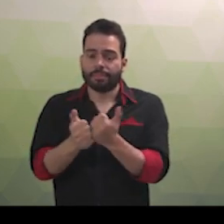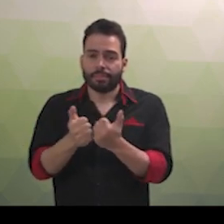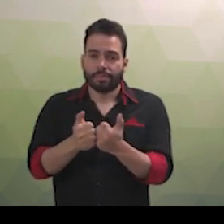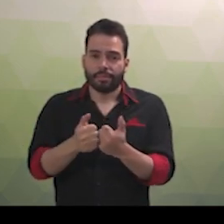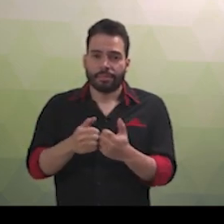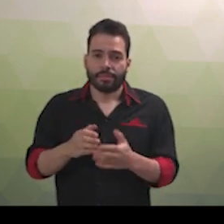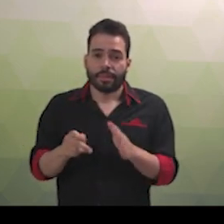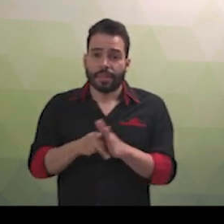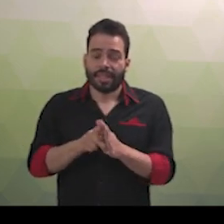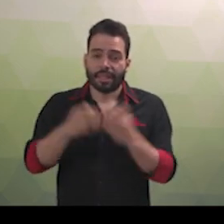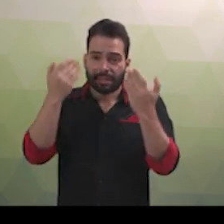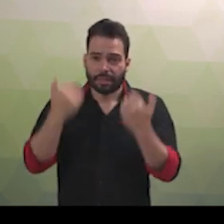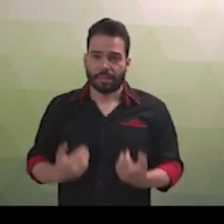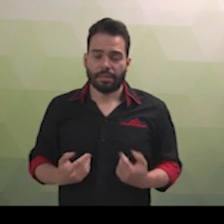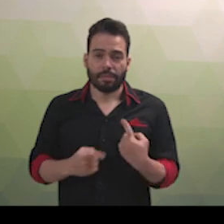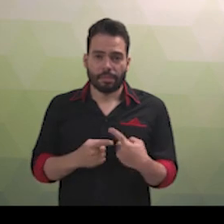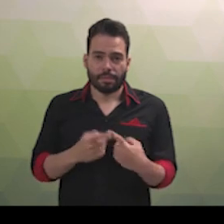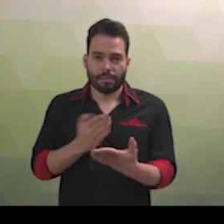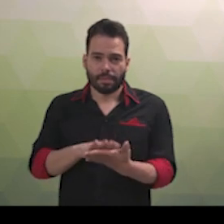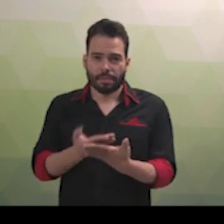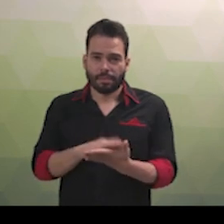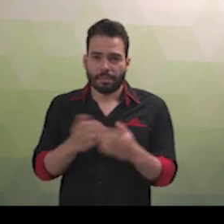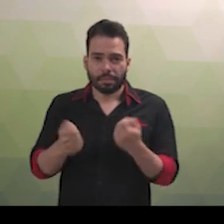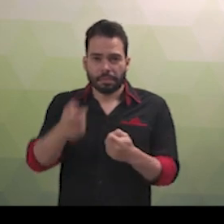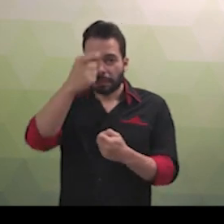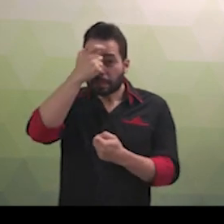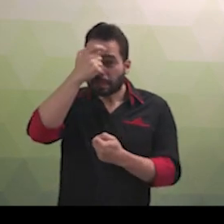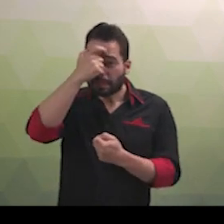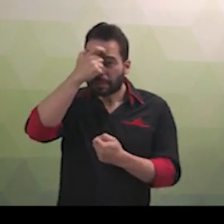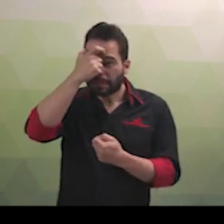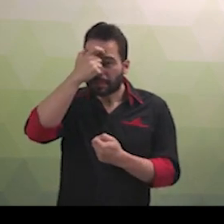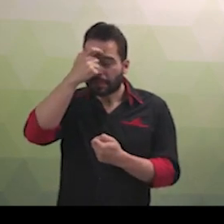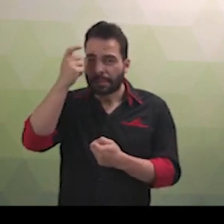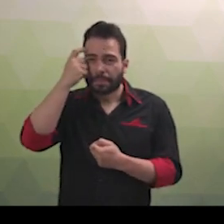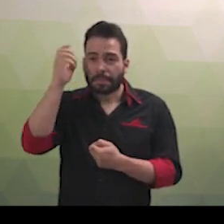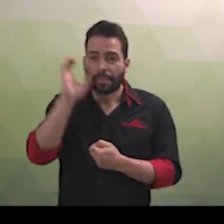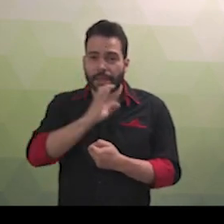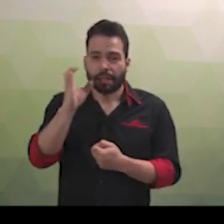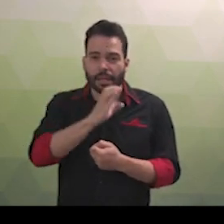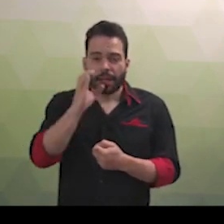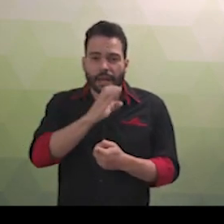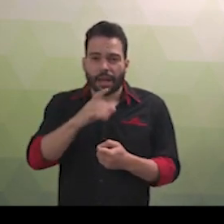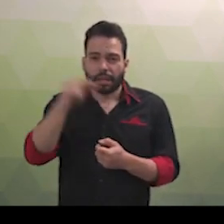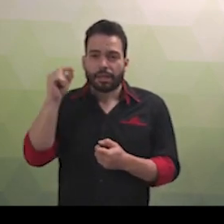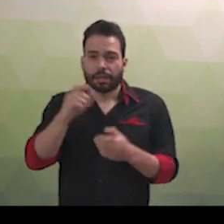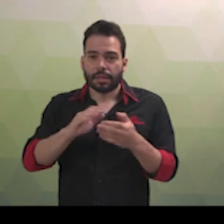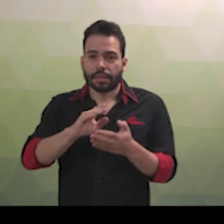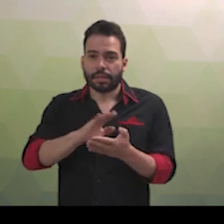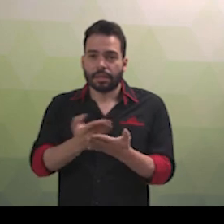interpretar exige uma imensa concentração mental, um pensamento rápido para fazer a escolha tradutória e o esforço